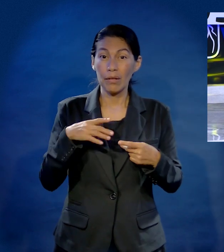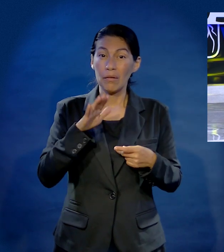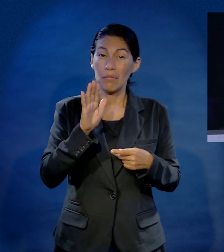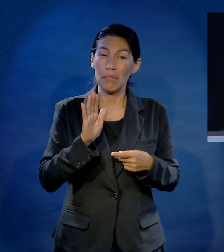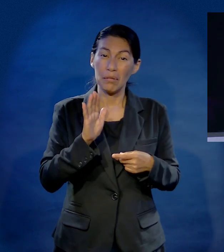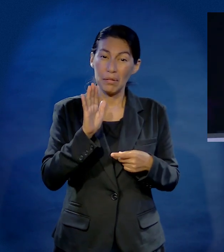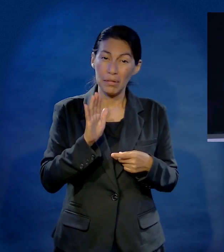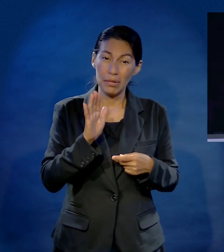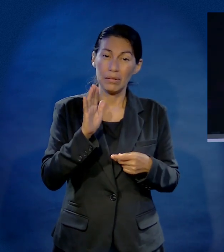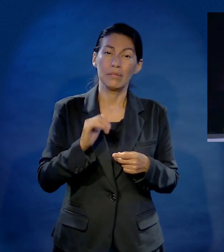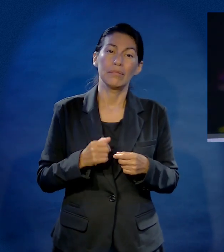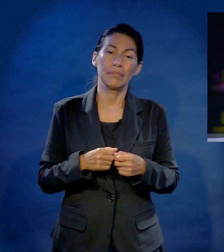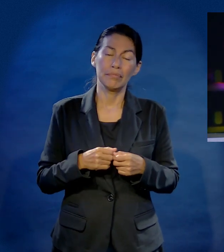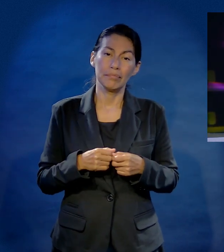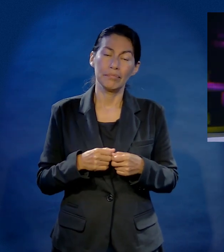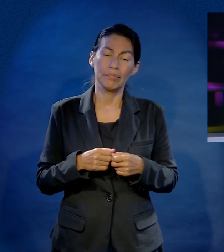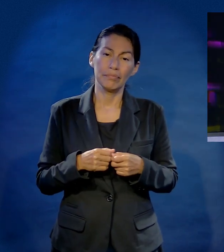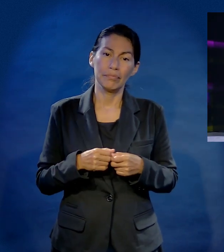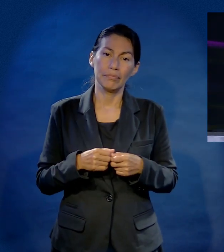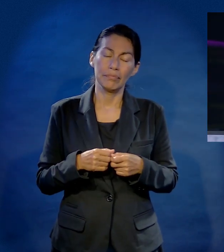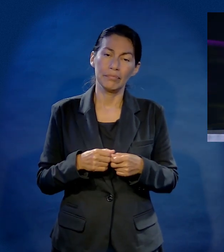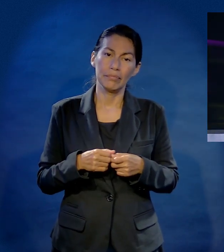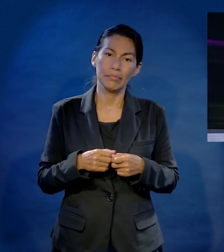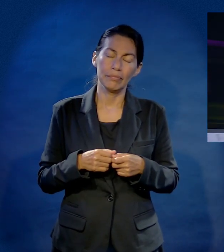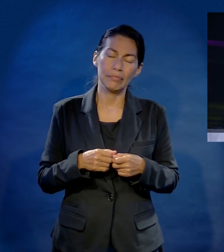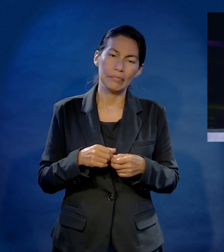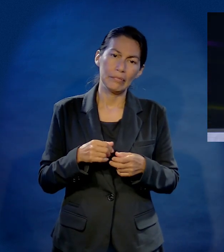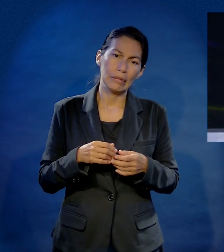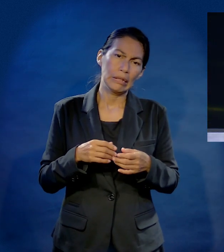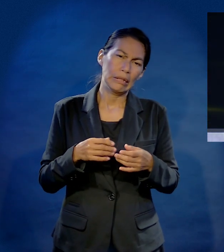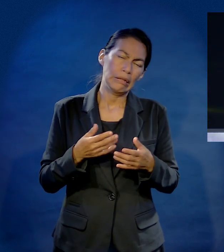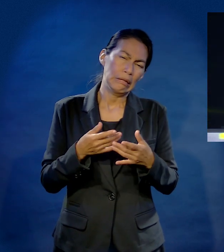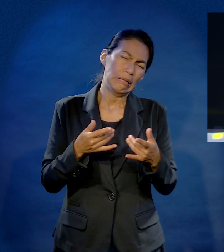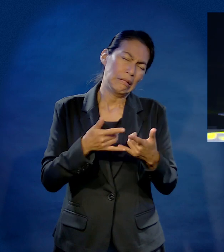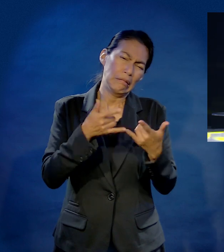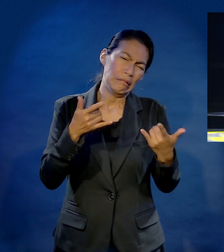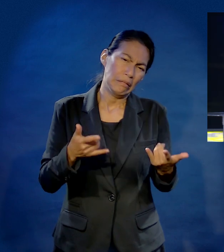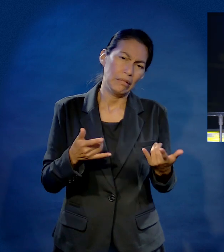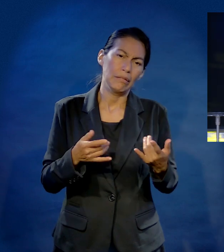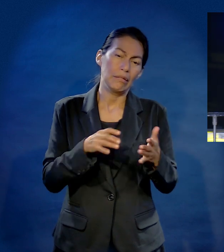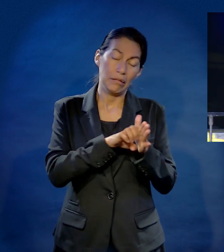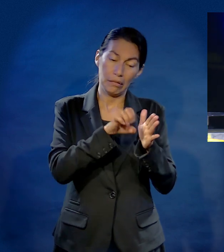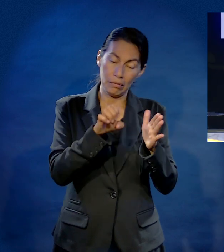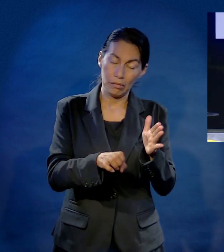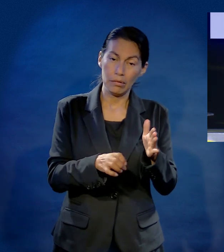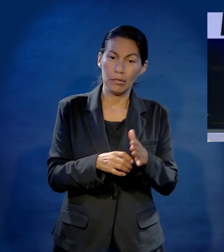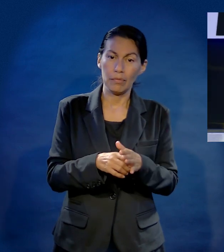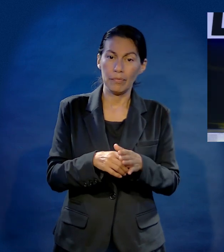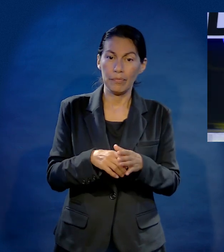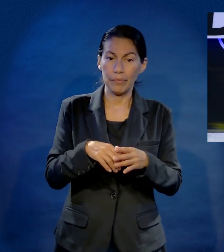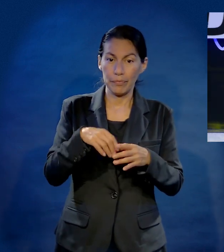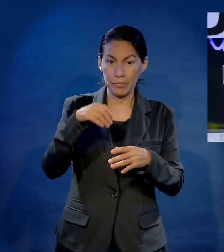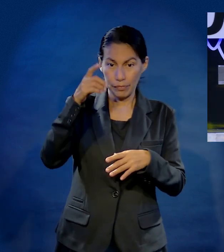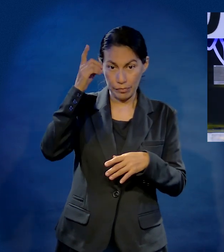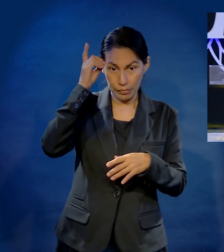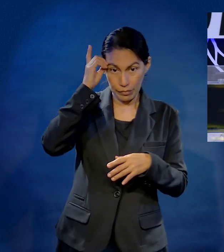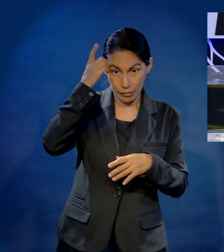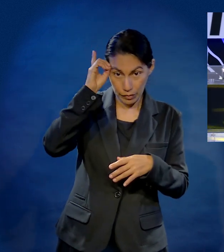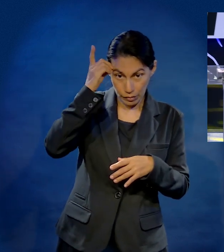Que los llevan por la vida como caballos lecheros, como hay todavía aquí en Reynosa. Unos caballitos que van con carretas recogiendo